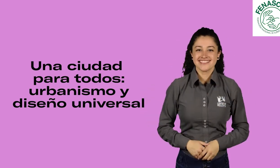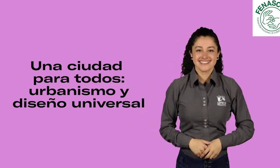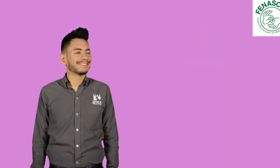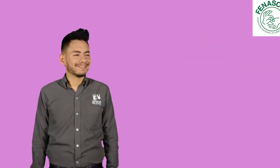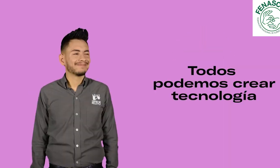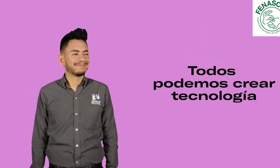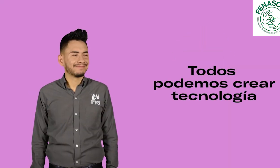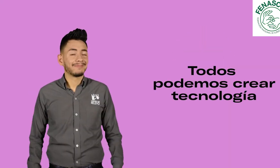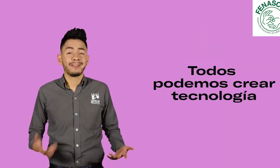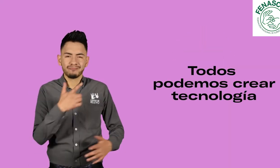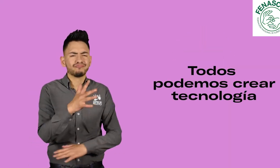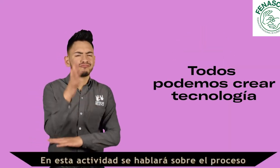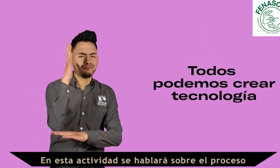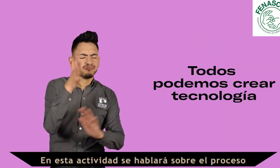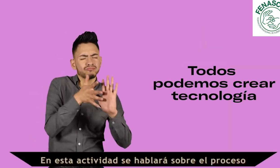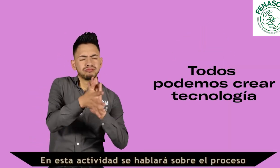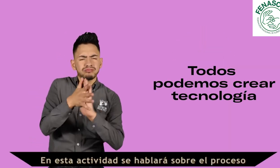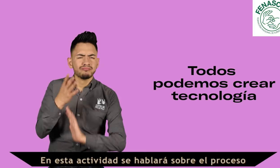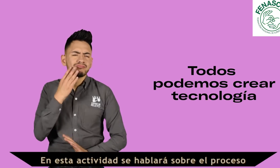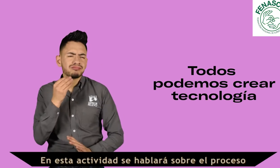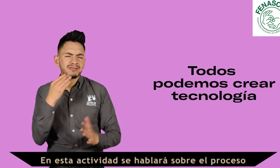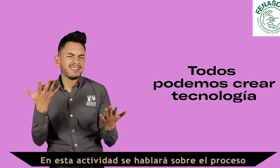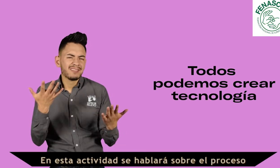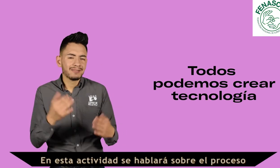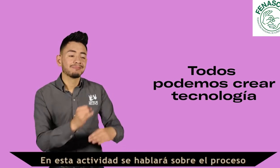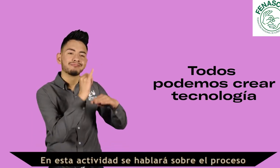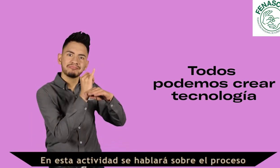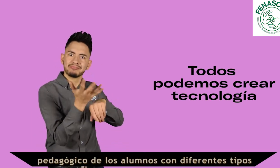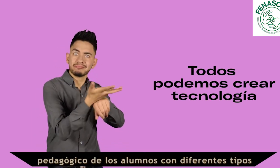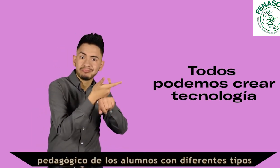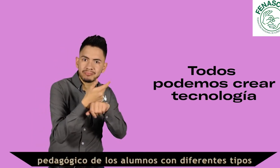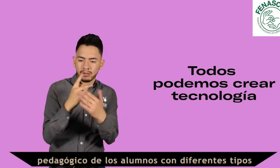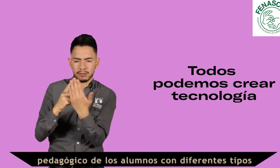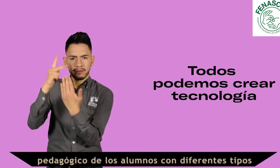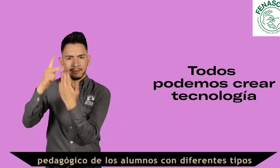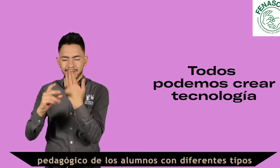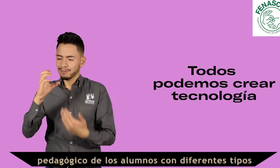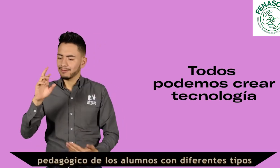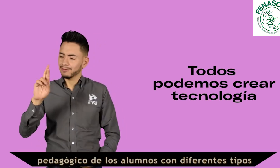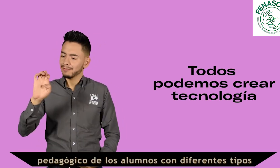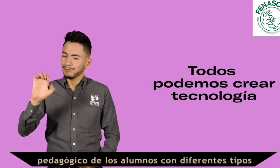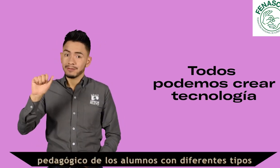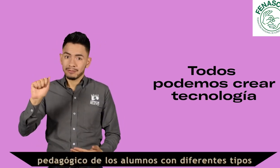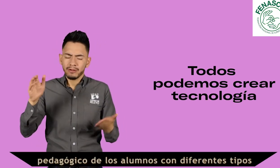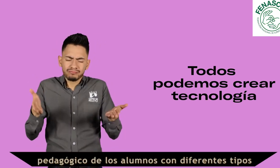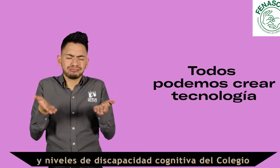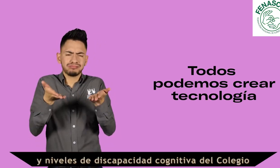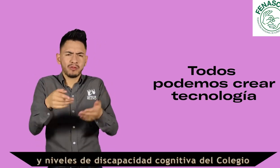Todos podemos crear tecnología. En esta actividad se hablará sobre el proceso pedagógico de los alumnos con diferentes tipos y